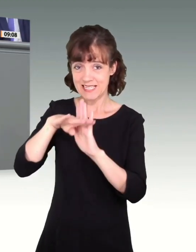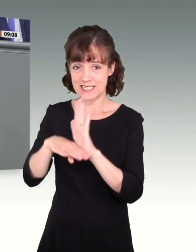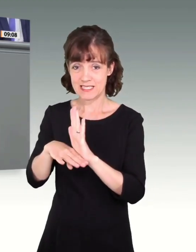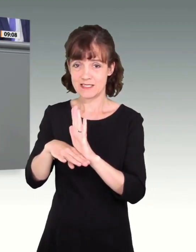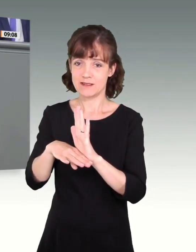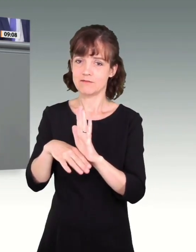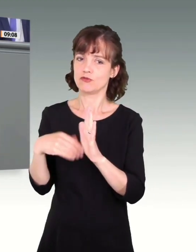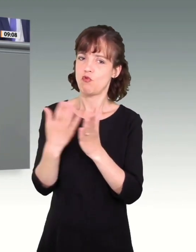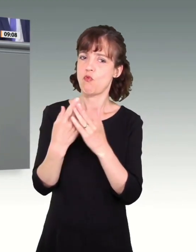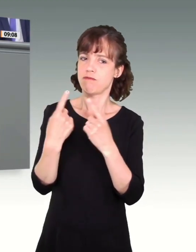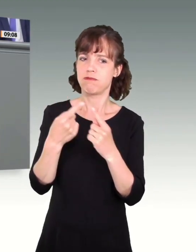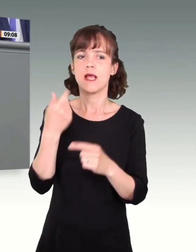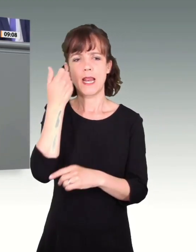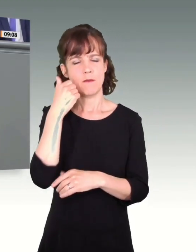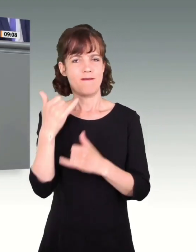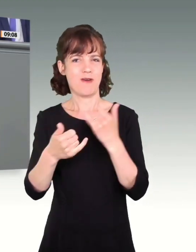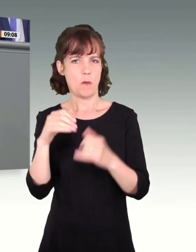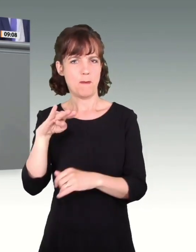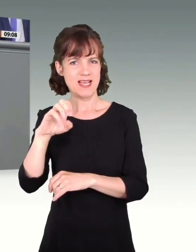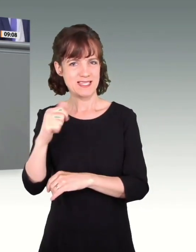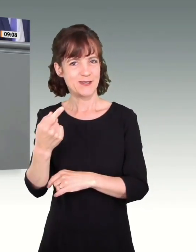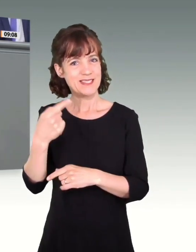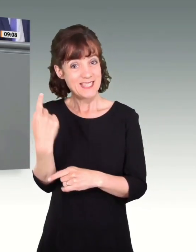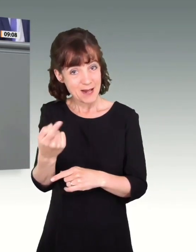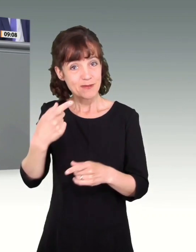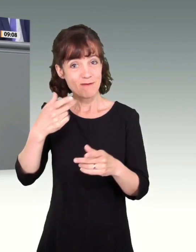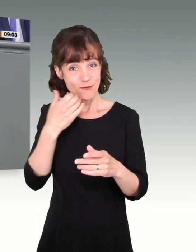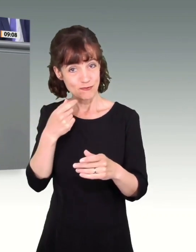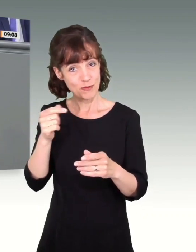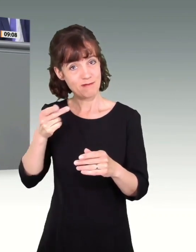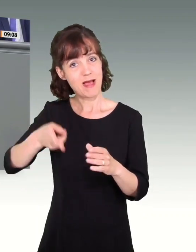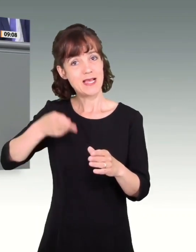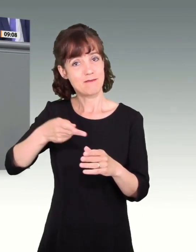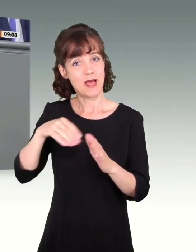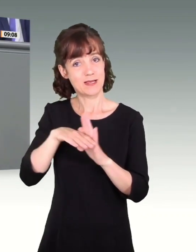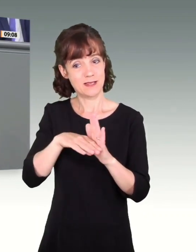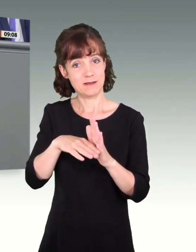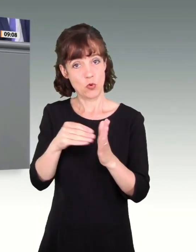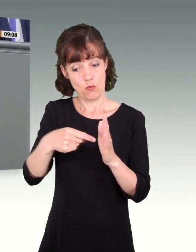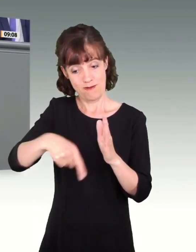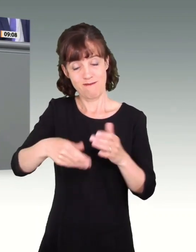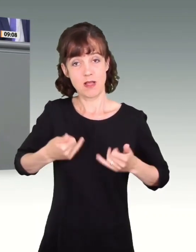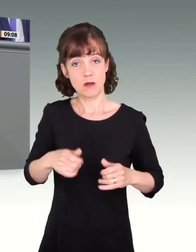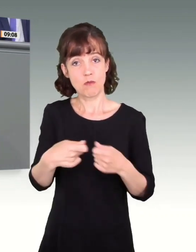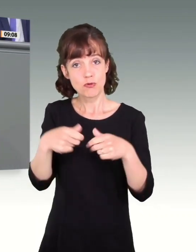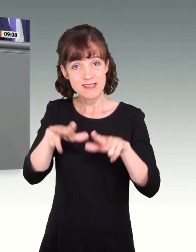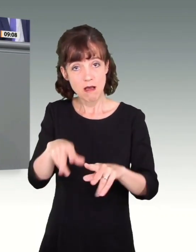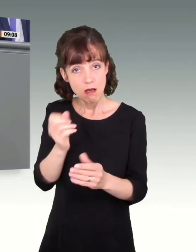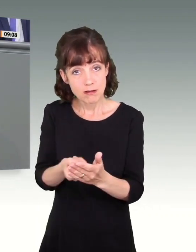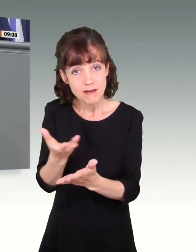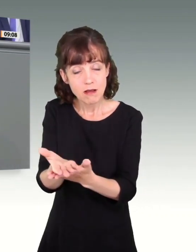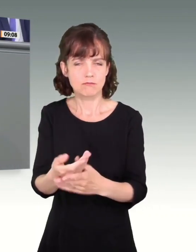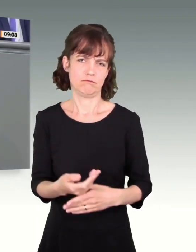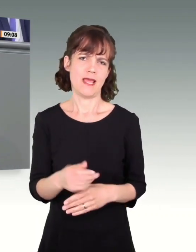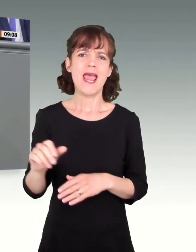Liebe Frau Mast, Sie wollen mit dem Eisenbahngesetz den Bundesrat am Freitag erreichen. Wir treffen uns als erste